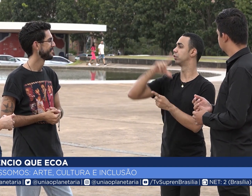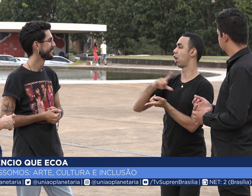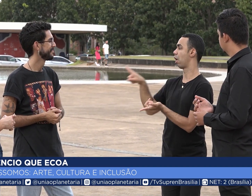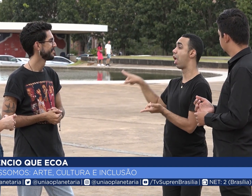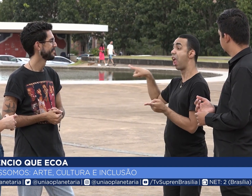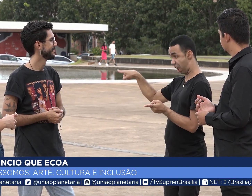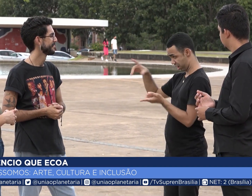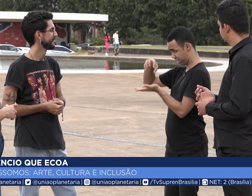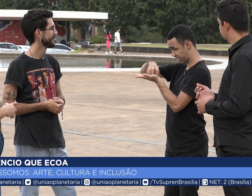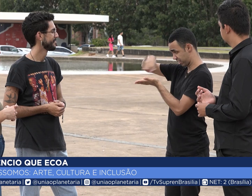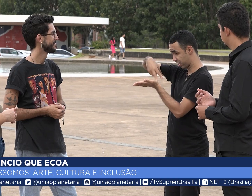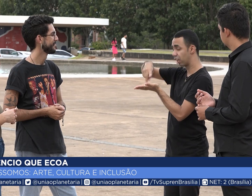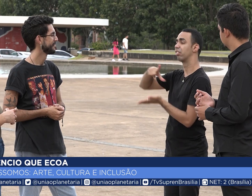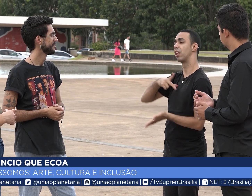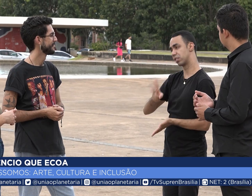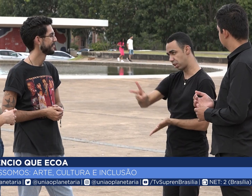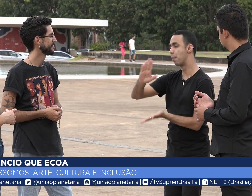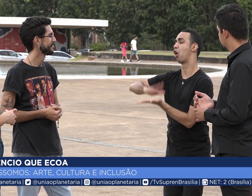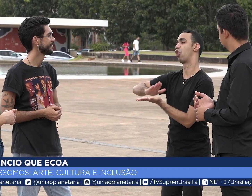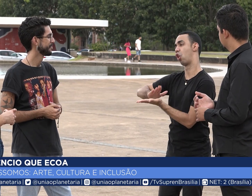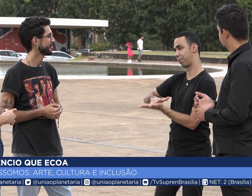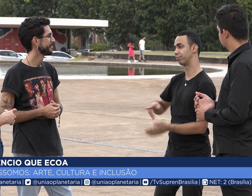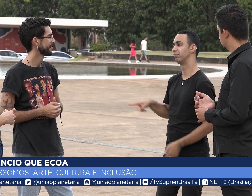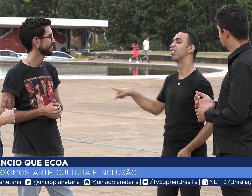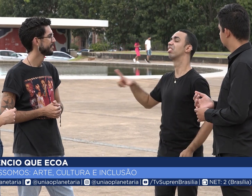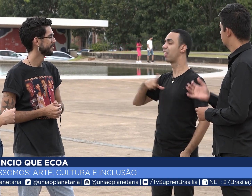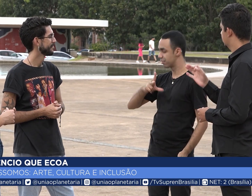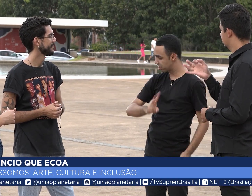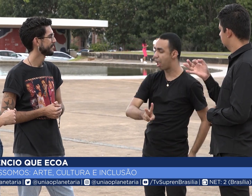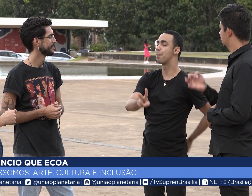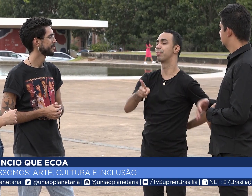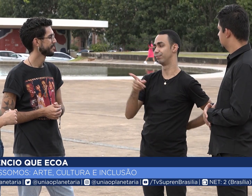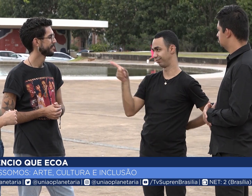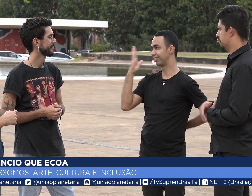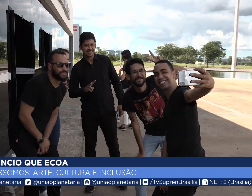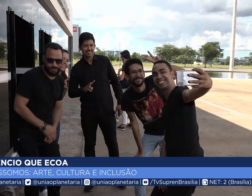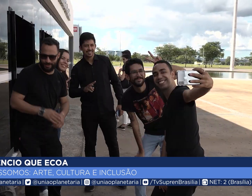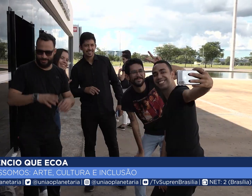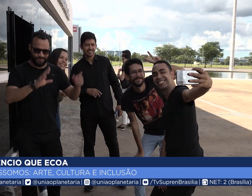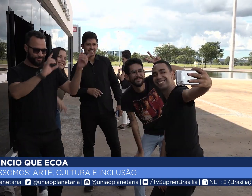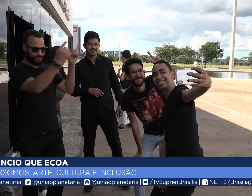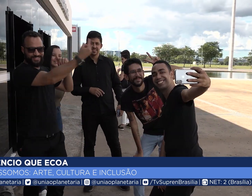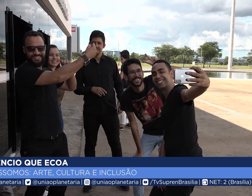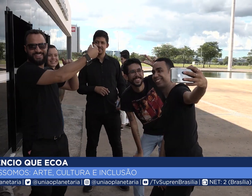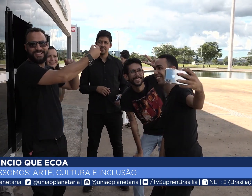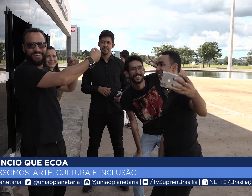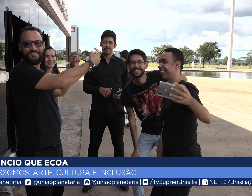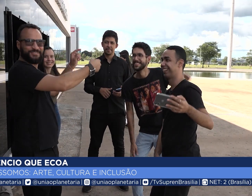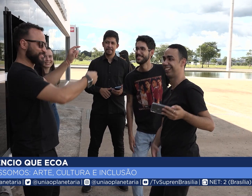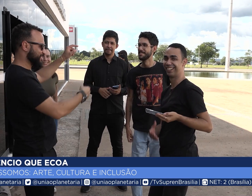artística e cursos de libras com ênfase em saúde e cultura e se apresentam em diversos espaços da cidade.